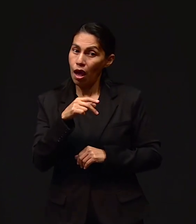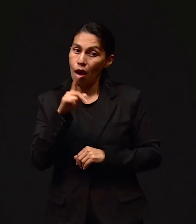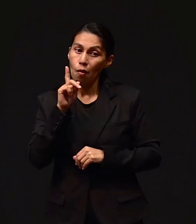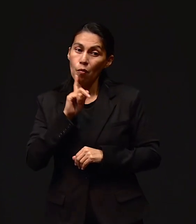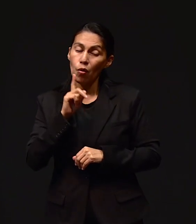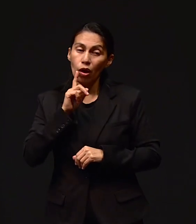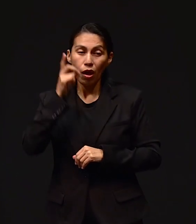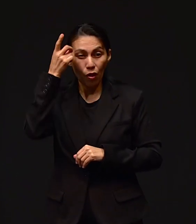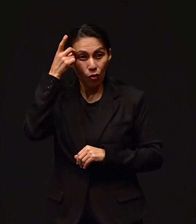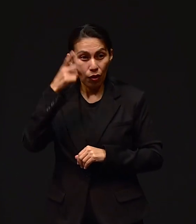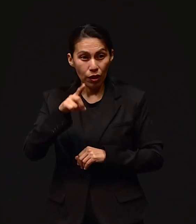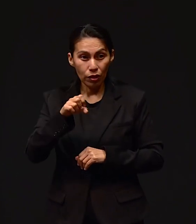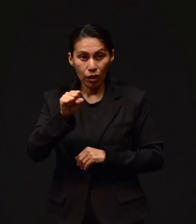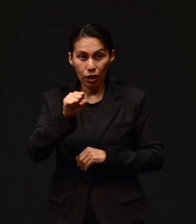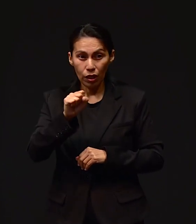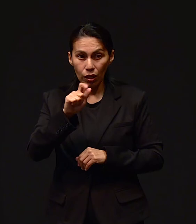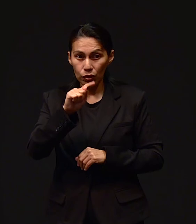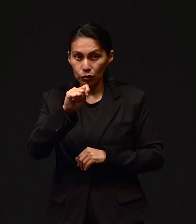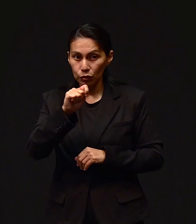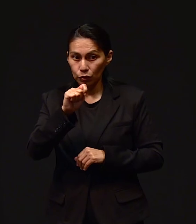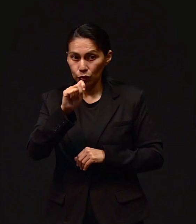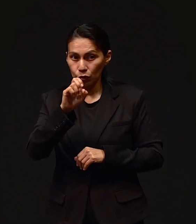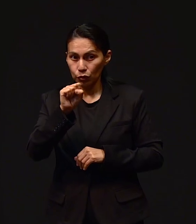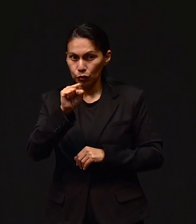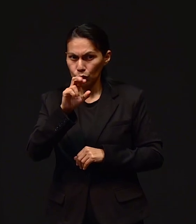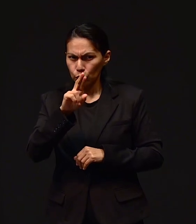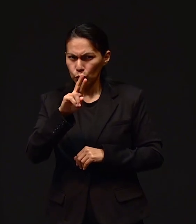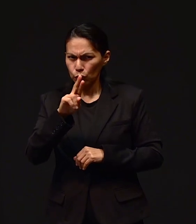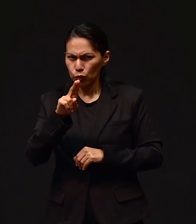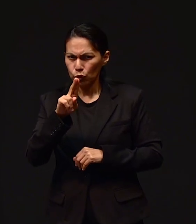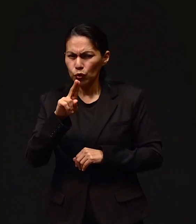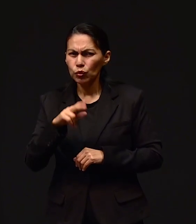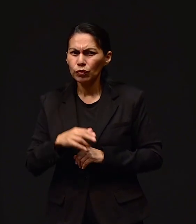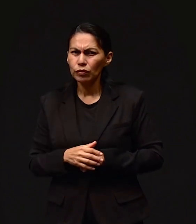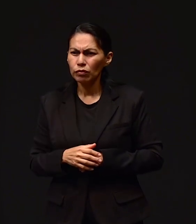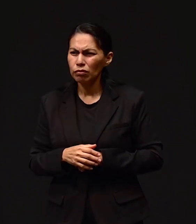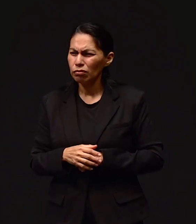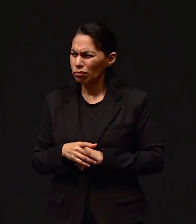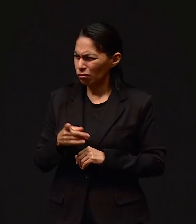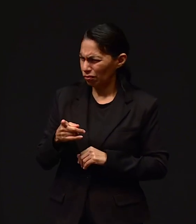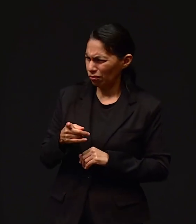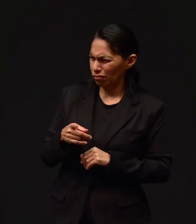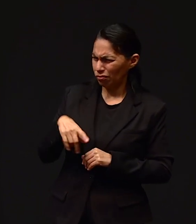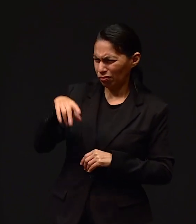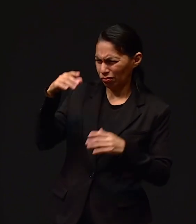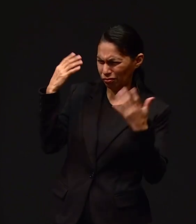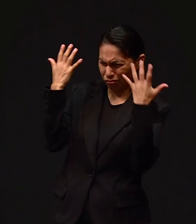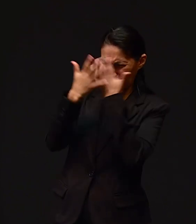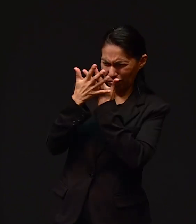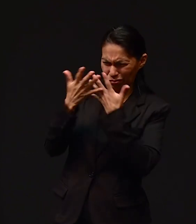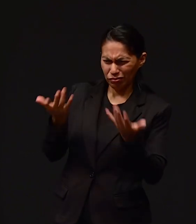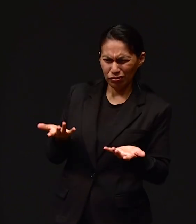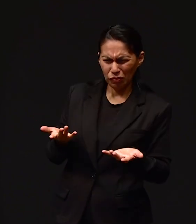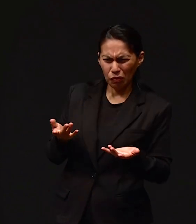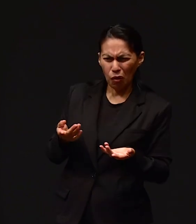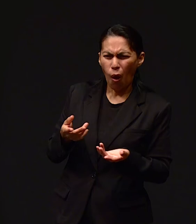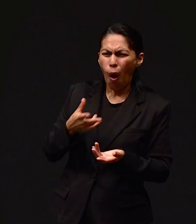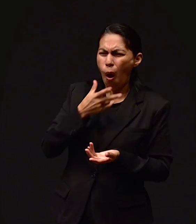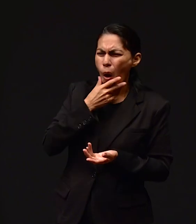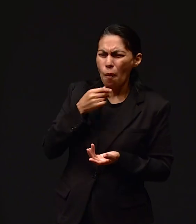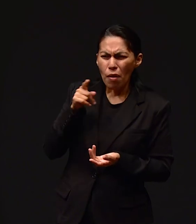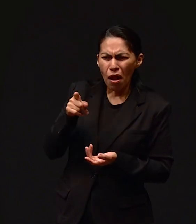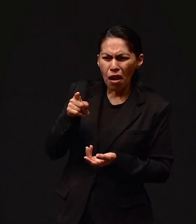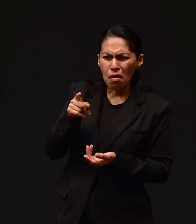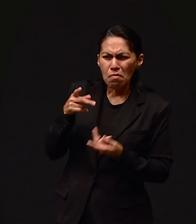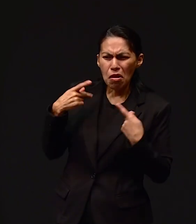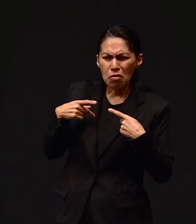doña del sur. Dice, se lo entrega, por favor. Le dice, oiga, dice, pocas veces el muchacho trae a alguien. Dice,